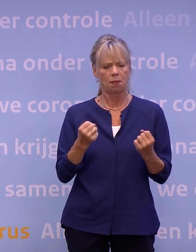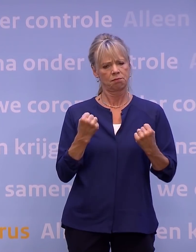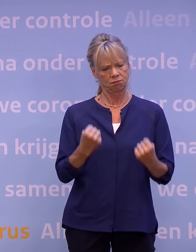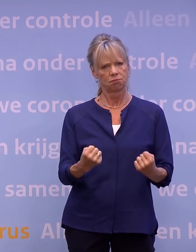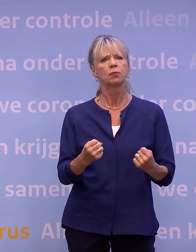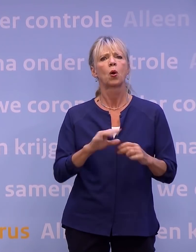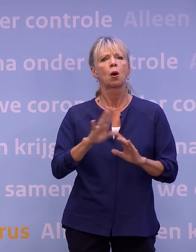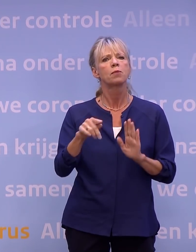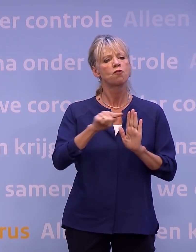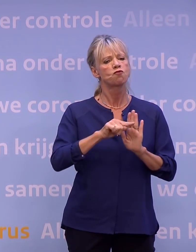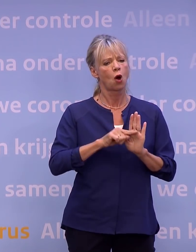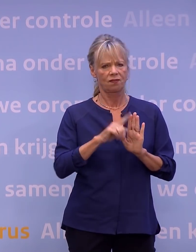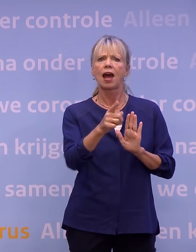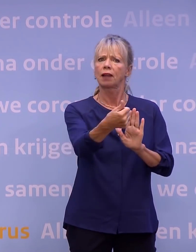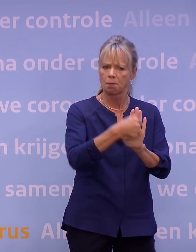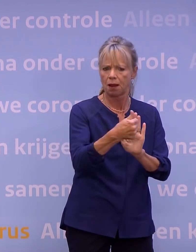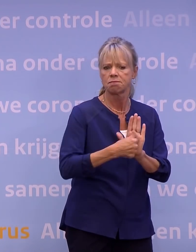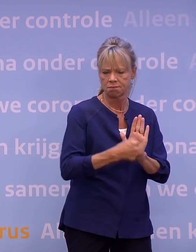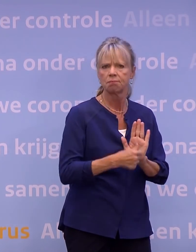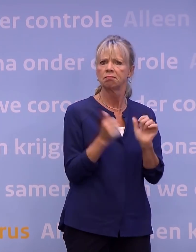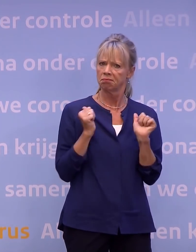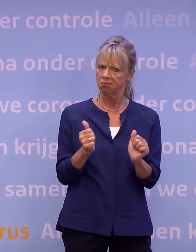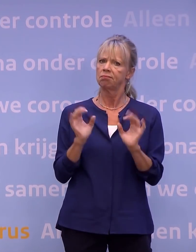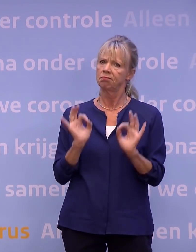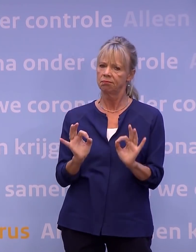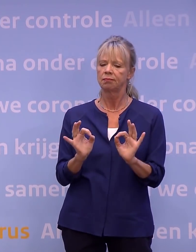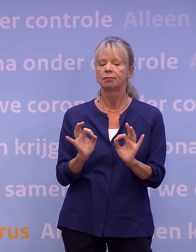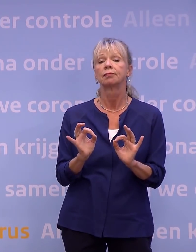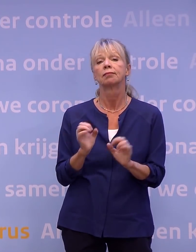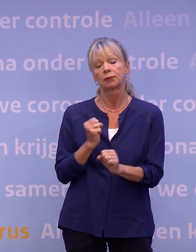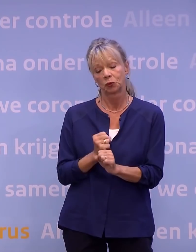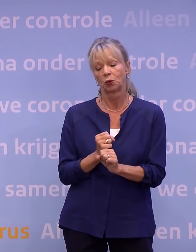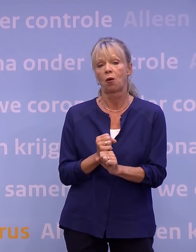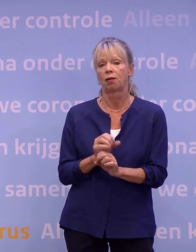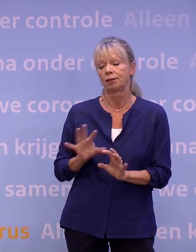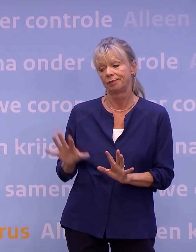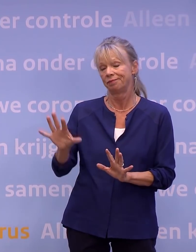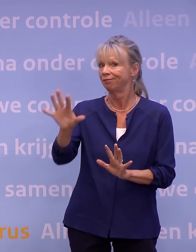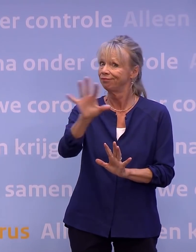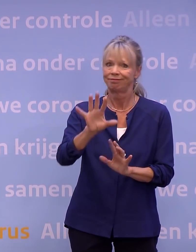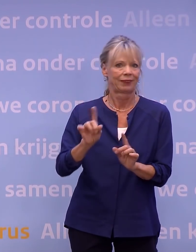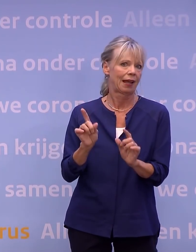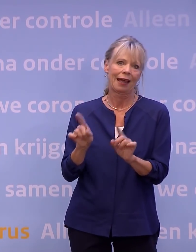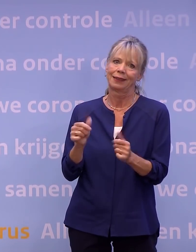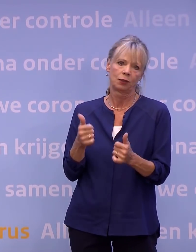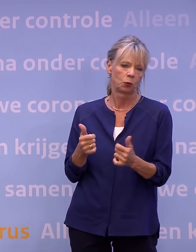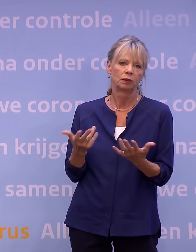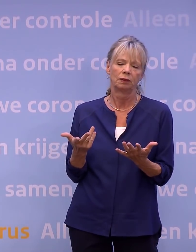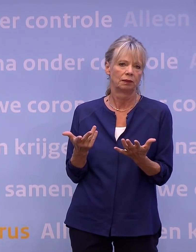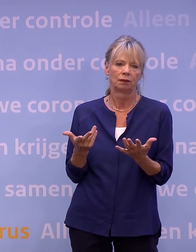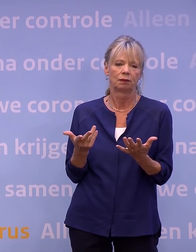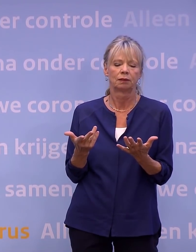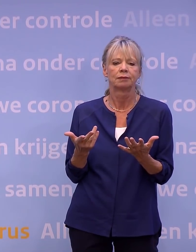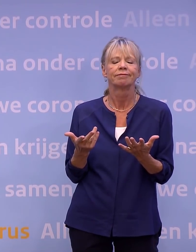voldoen, en er zijn ook plekken waar het misgaat. En wat dat nieuwe advies ons leert, is dat het vooral misgaat